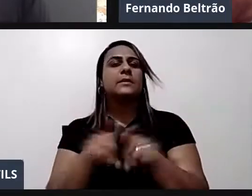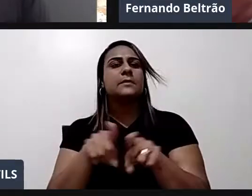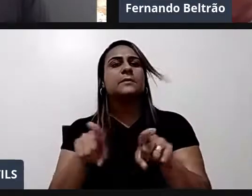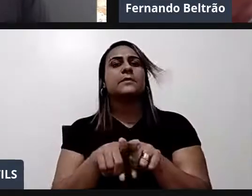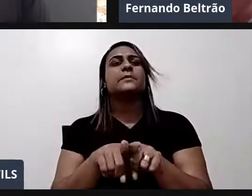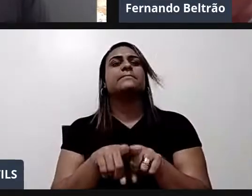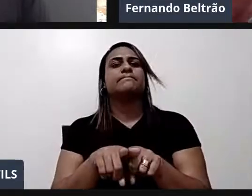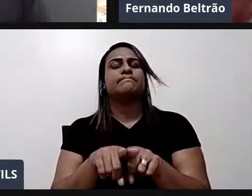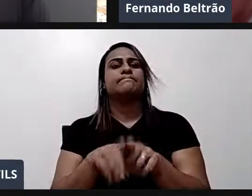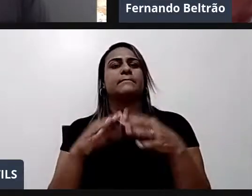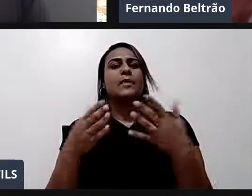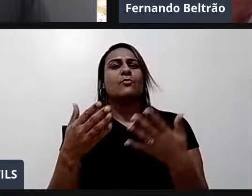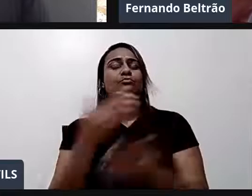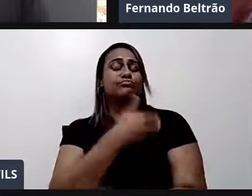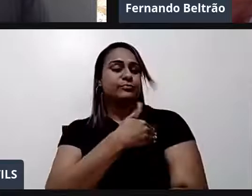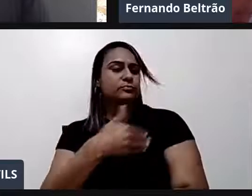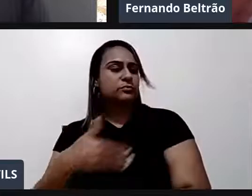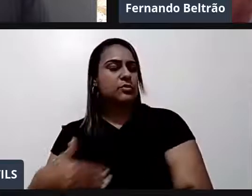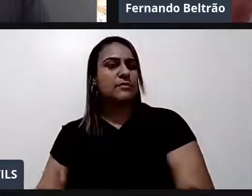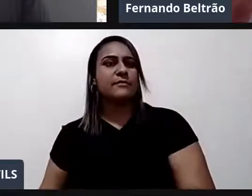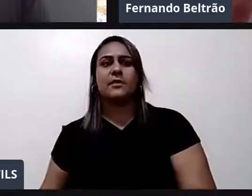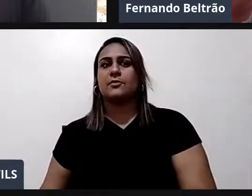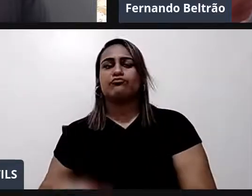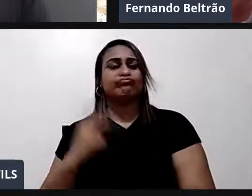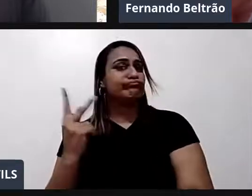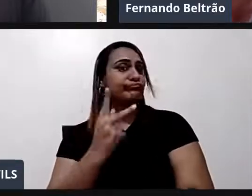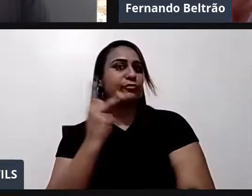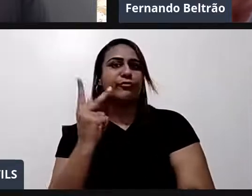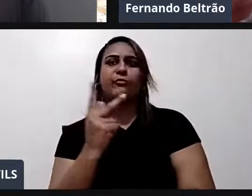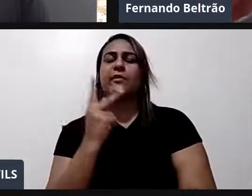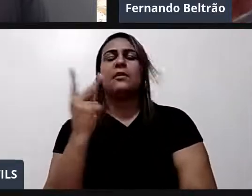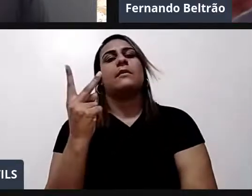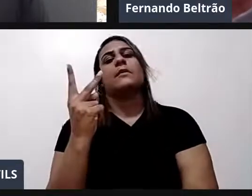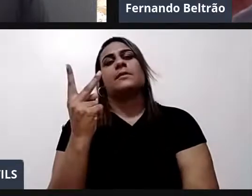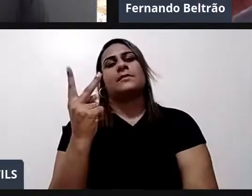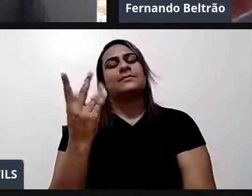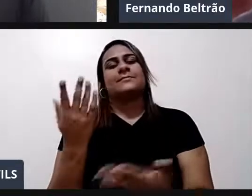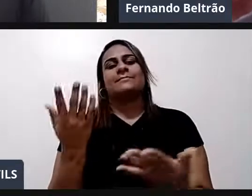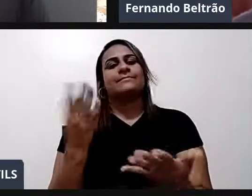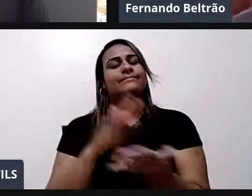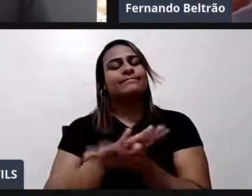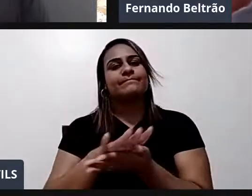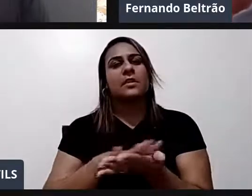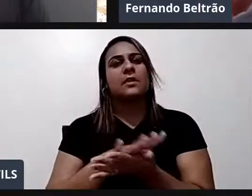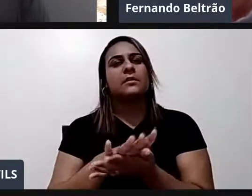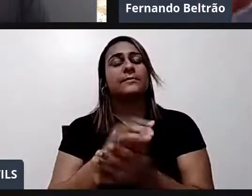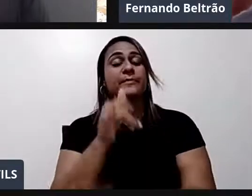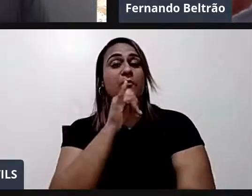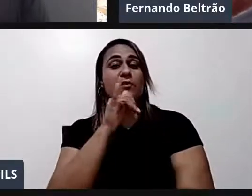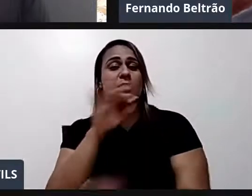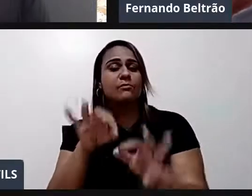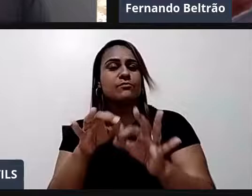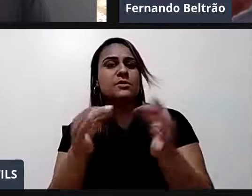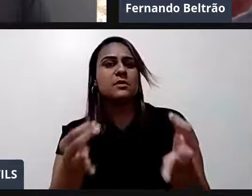valorizador do verdadeiro herói. Vou te dar um exemplo. É bem simples. Você deve conhecer, como eu conheço.